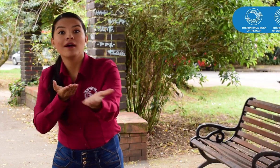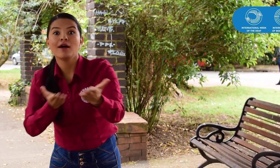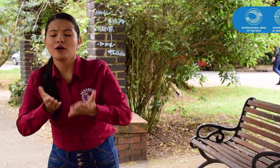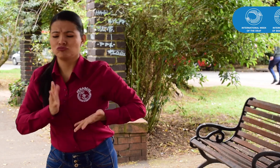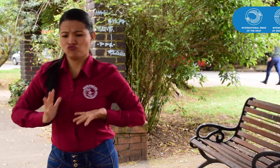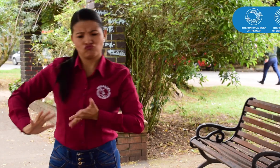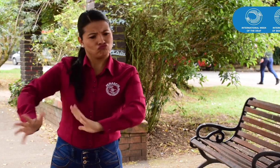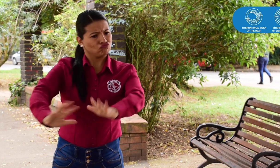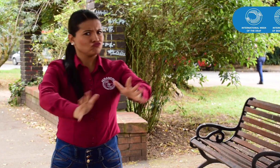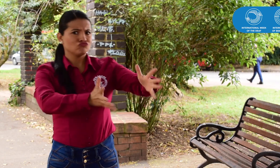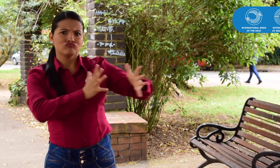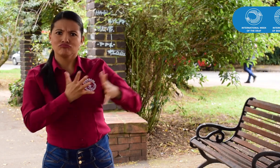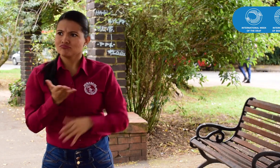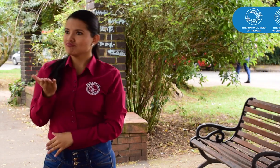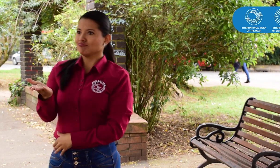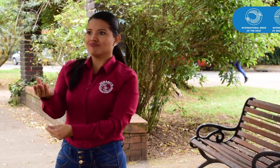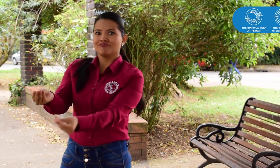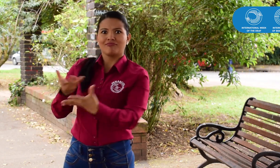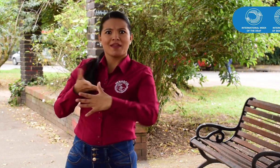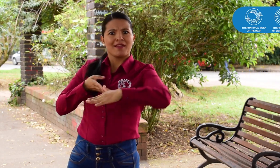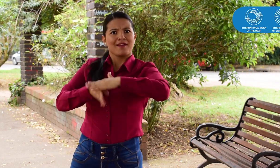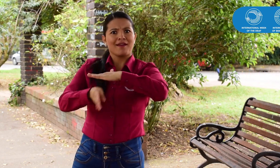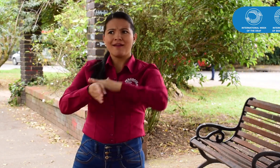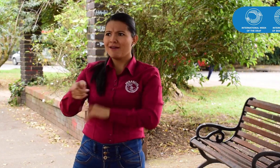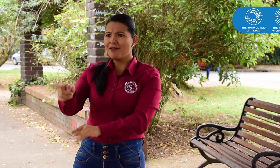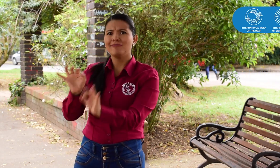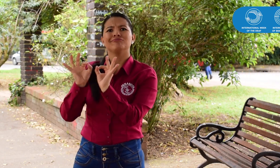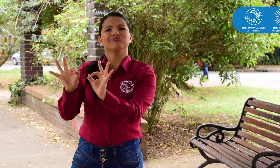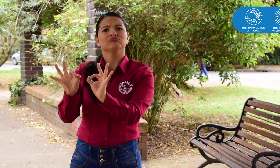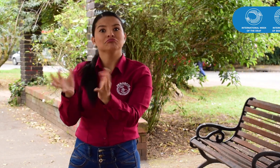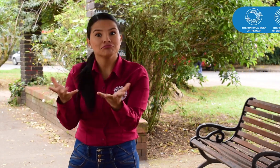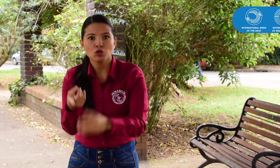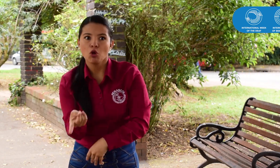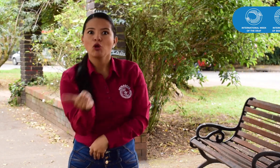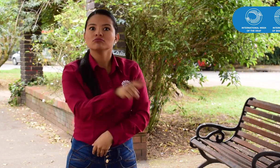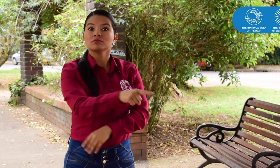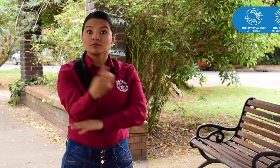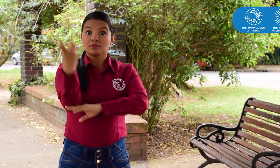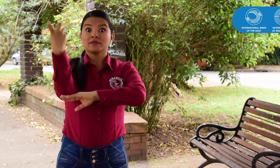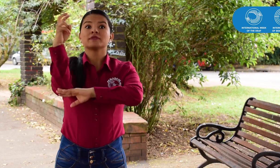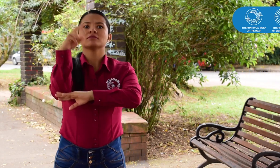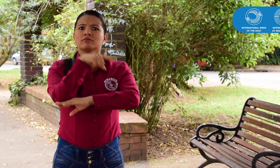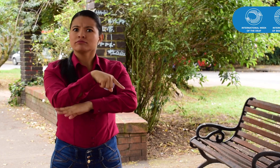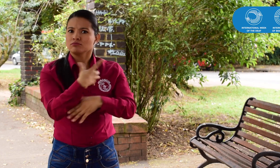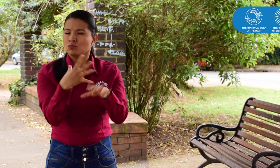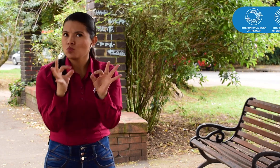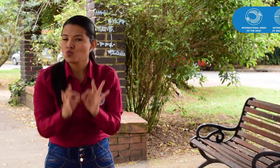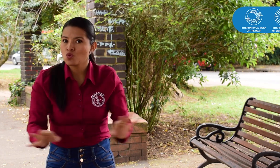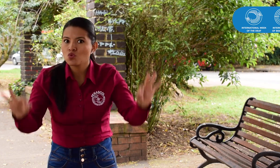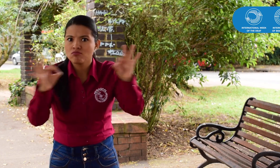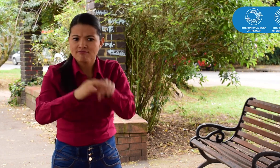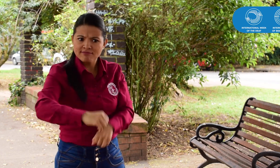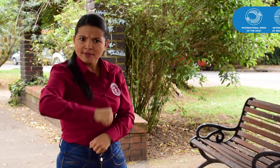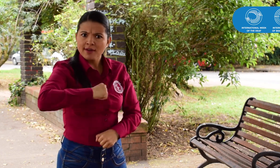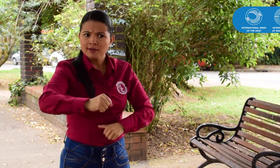información y qué decir de los espacios como la Fiscalía, donde el acceso al derecho a la comunicación tiene mucha importancia.